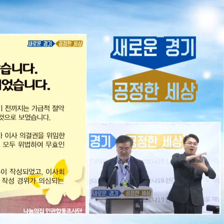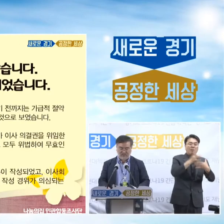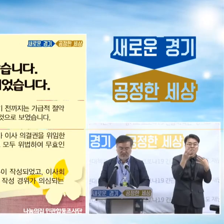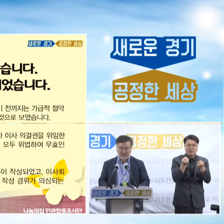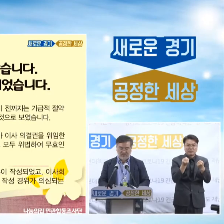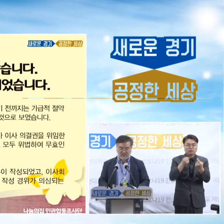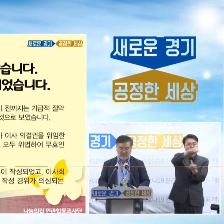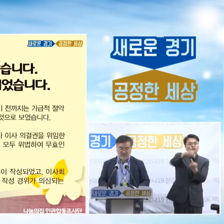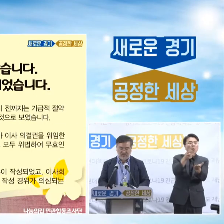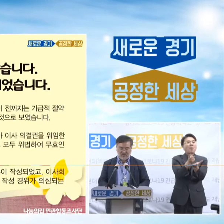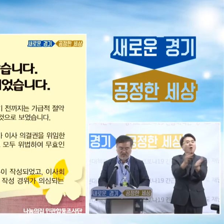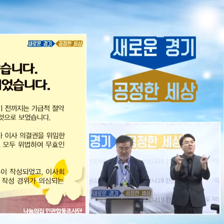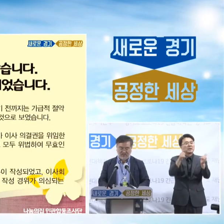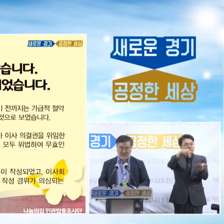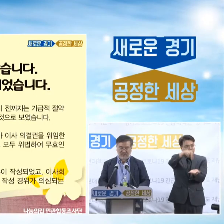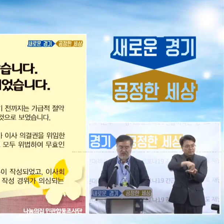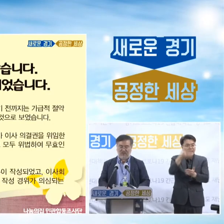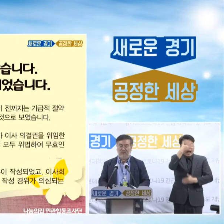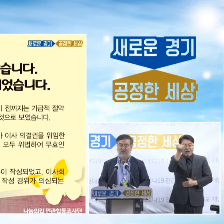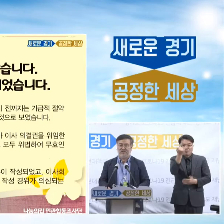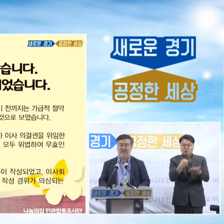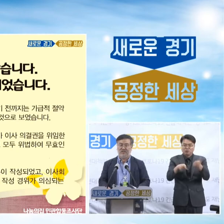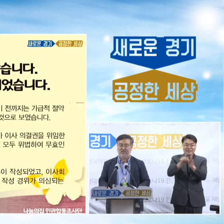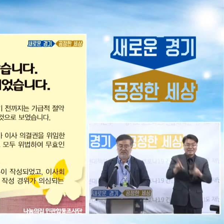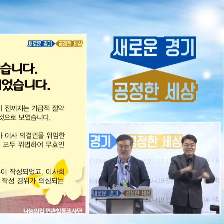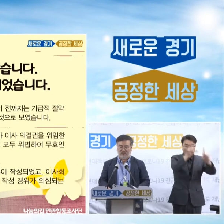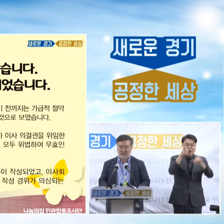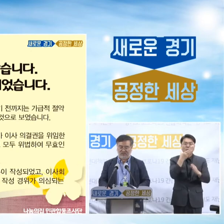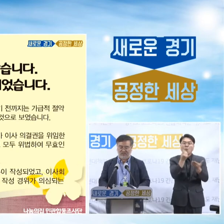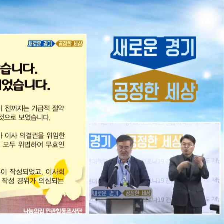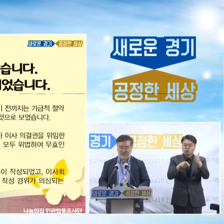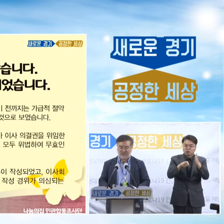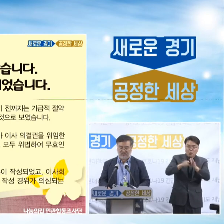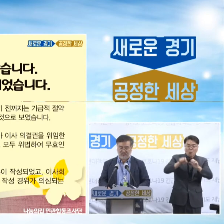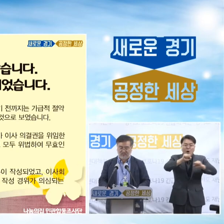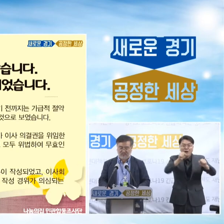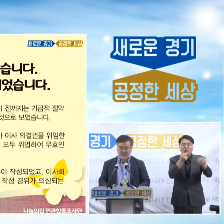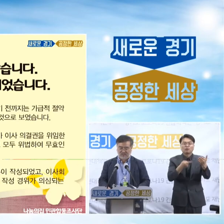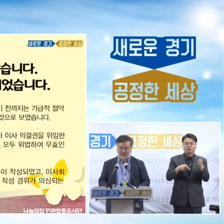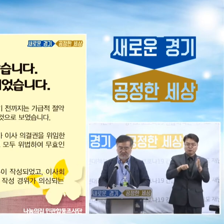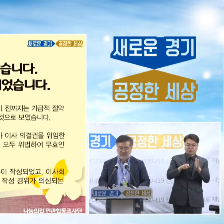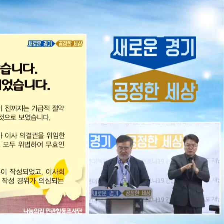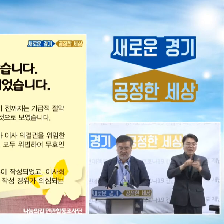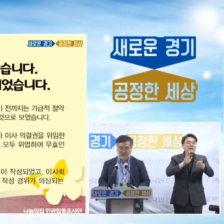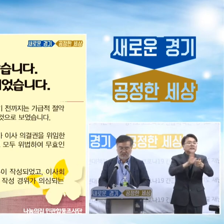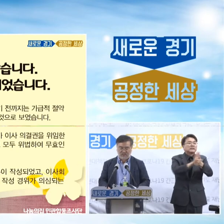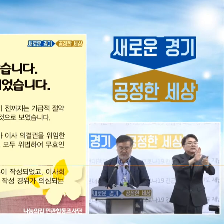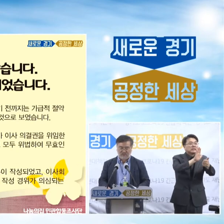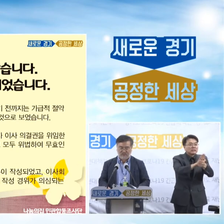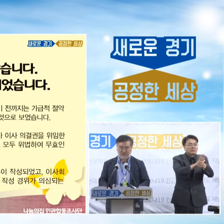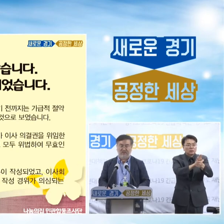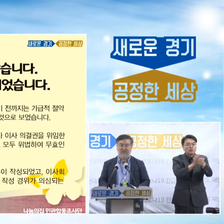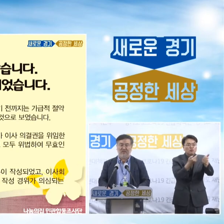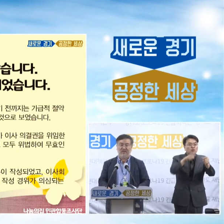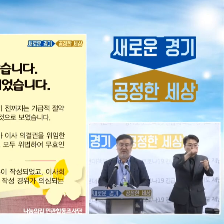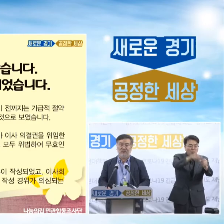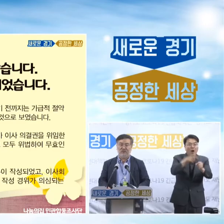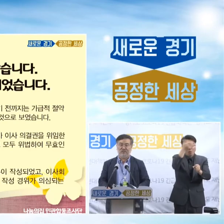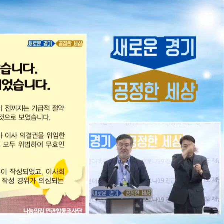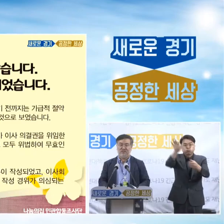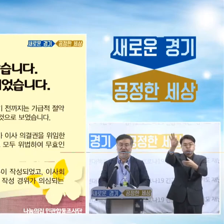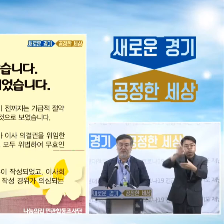나눔의집 운영법인이 할머니들의 생활과 복지, 증원활동에 대한 지원을 위한다며 모금한 후원금은